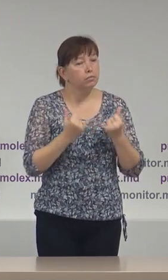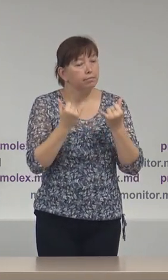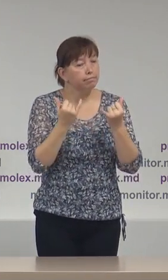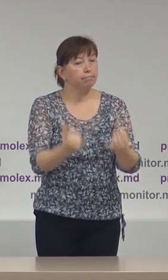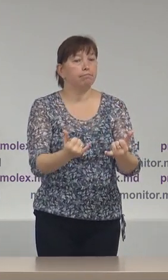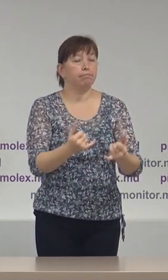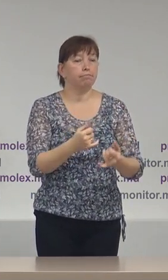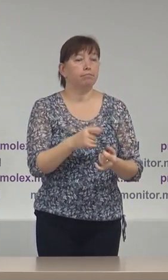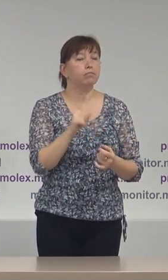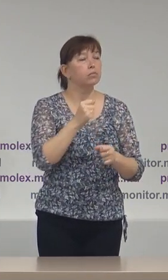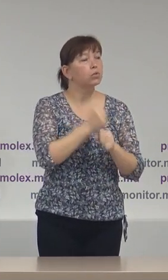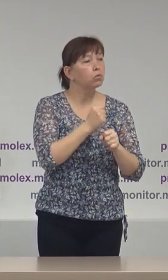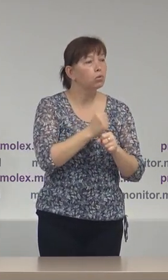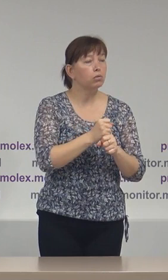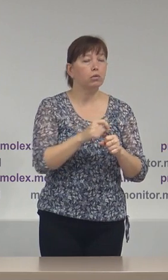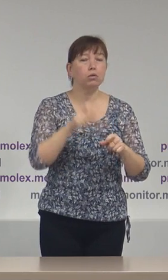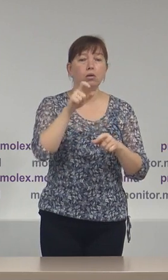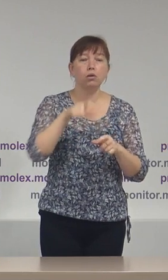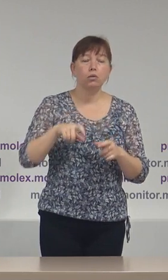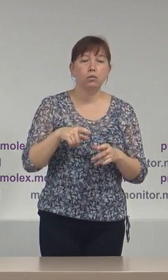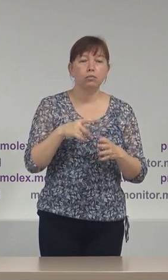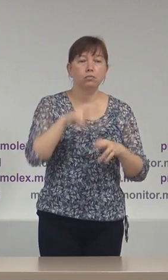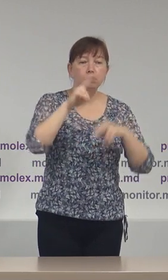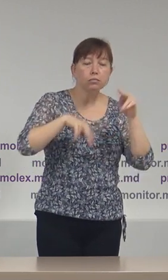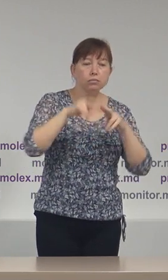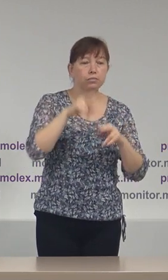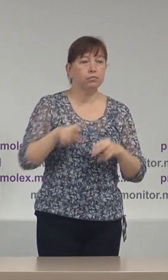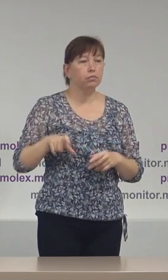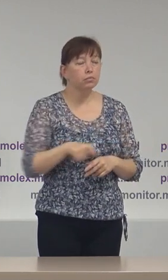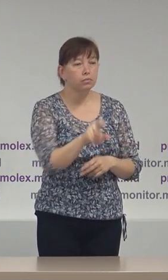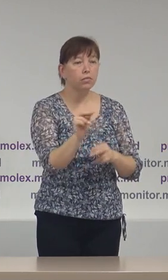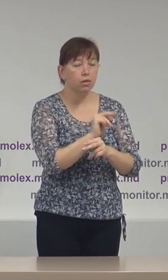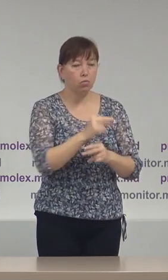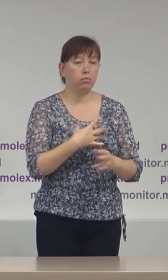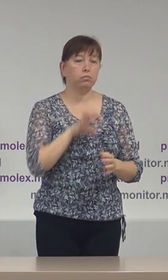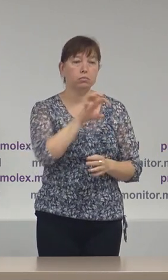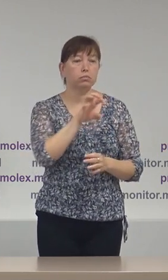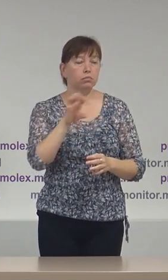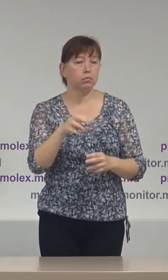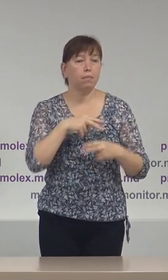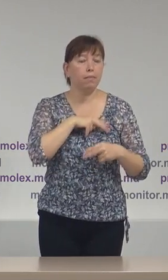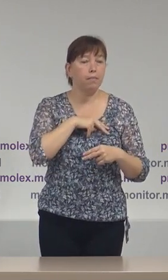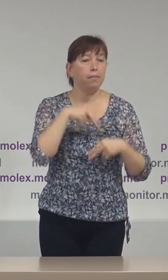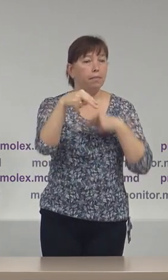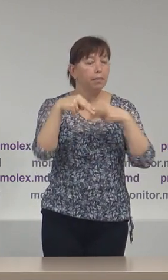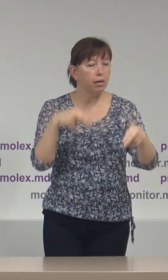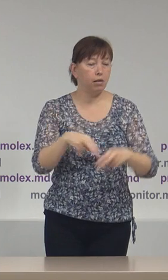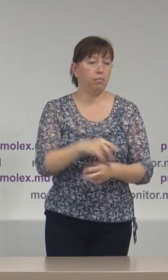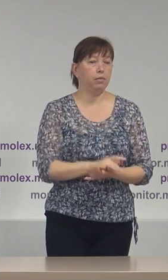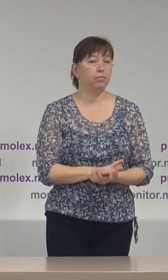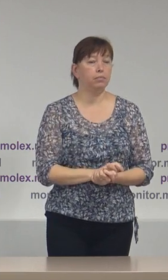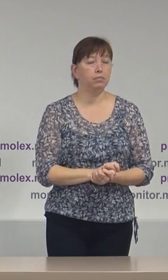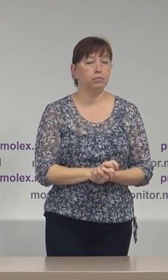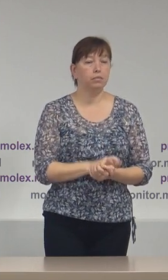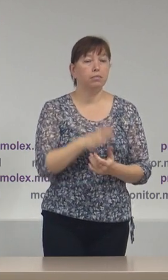pentru lucrările de infrastructură, lucrările de investiții sau realizări majore